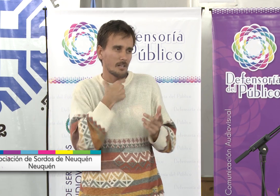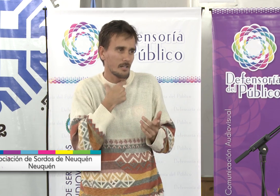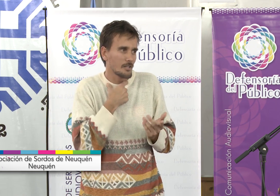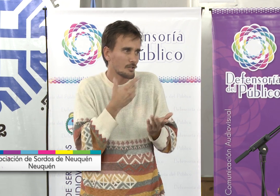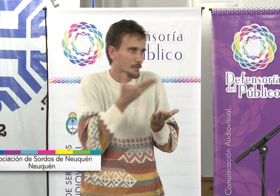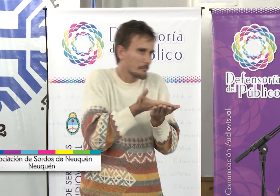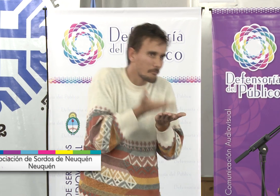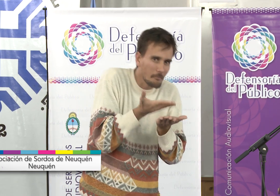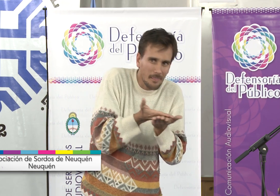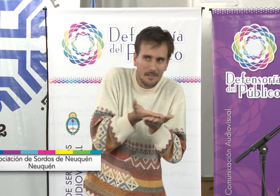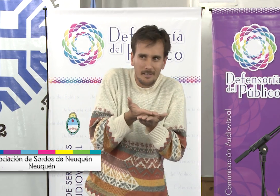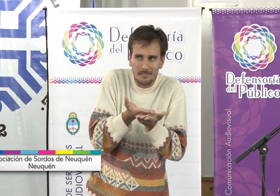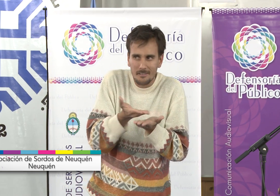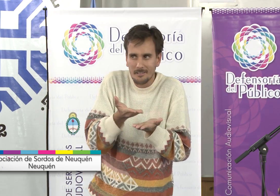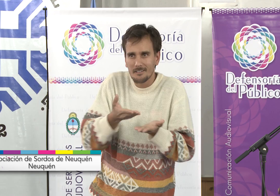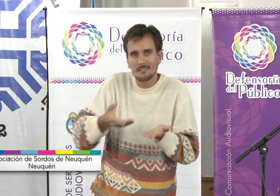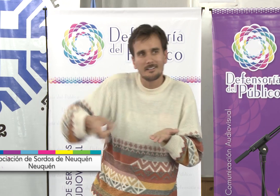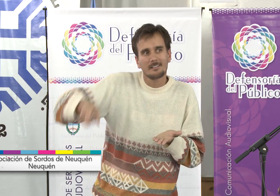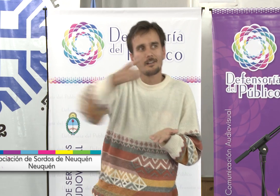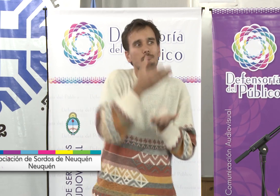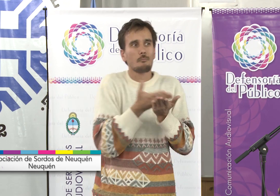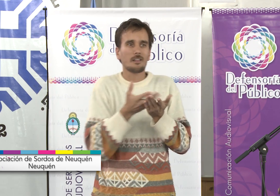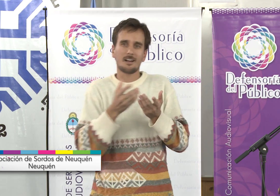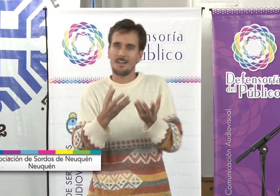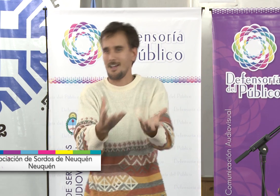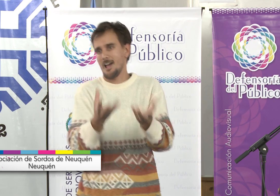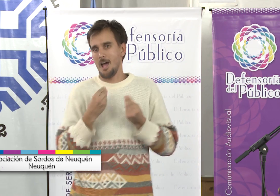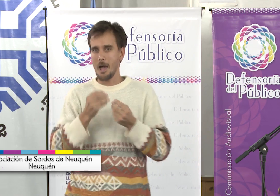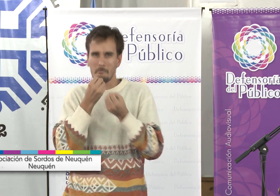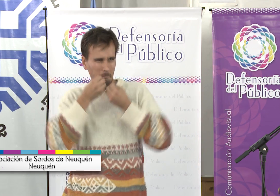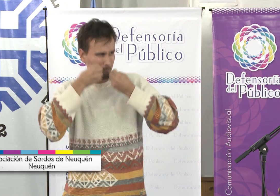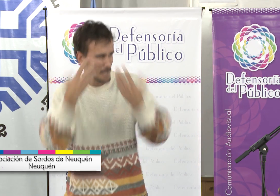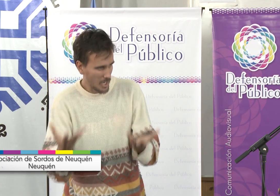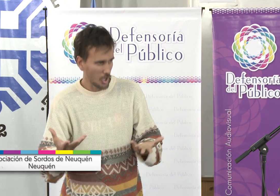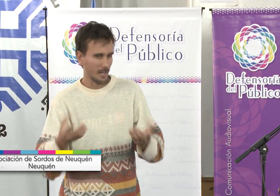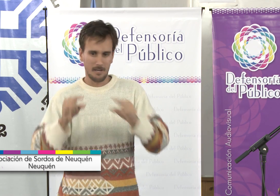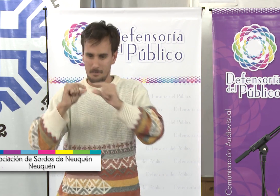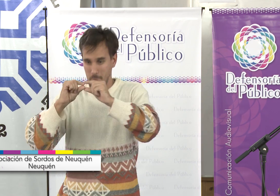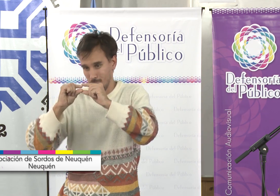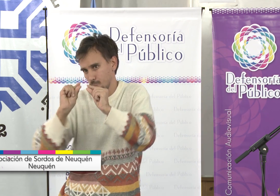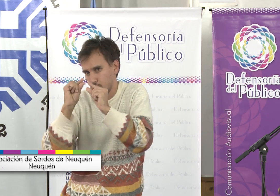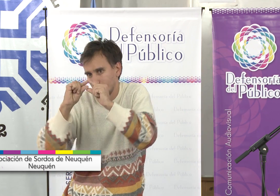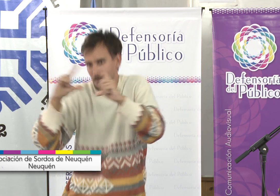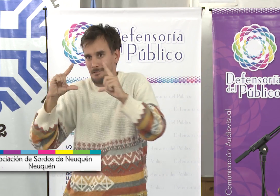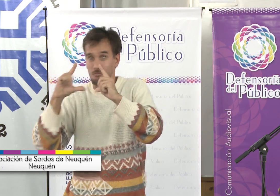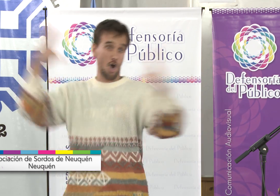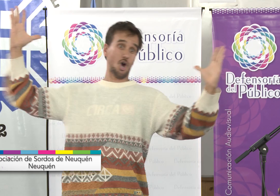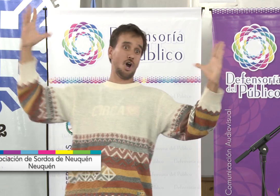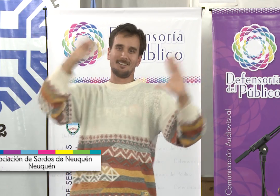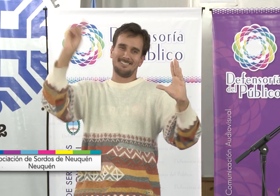ahí. Queremos pedir, pedirles a todos que nos apoyen y nos ayuden a mejorar